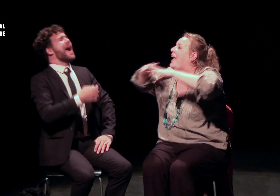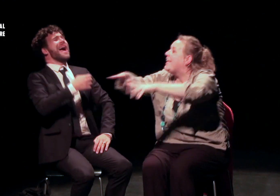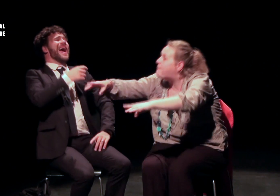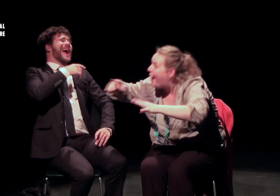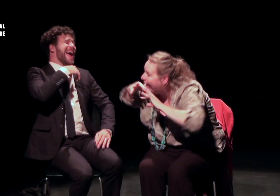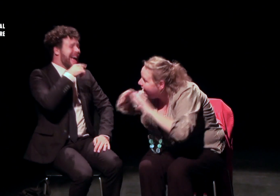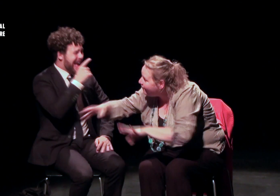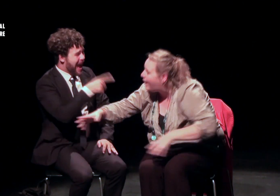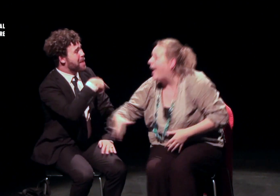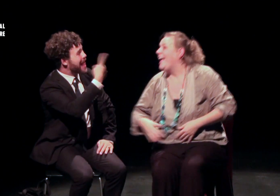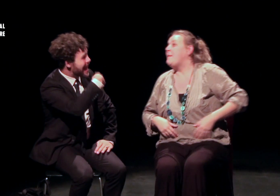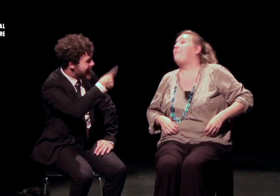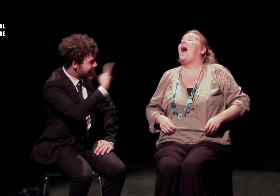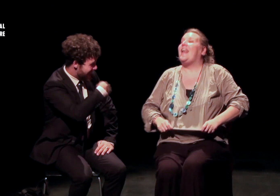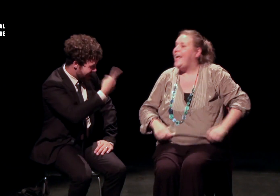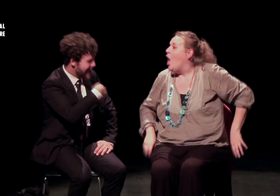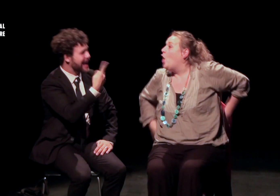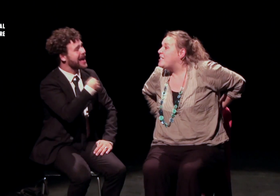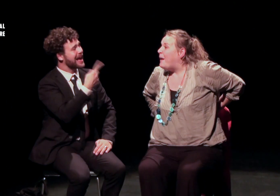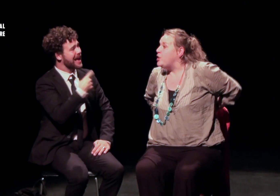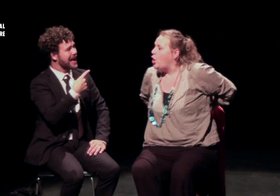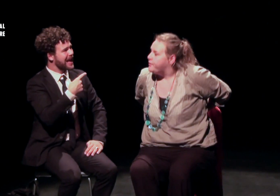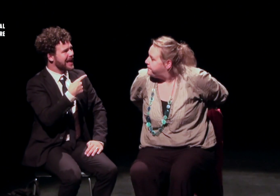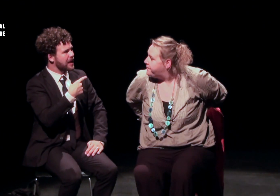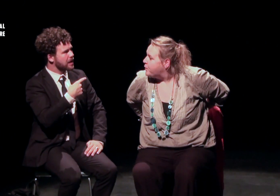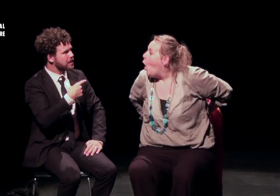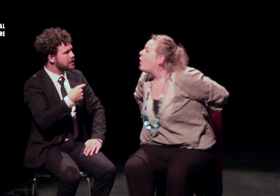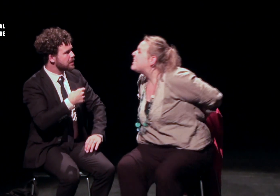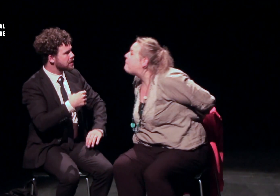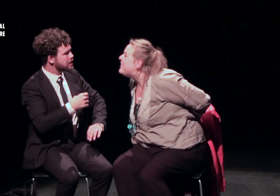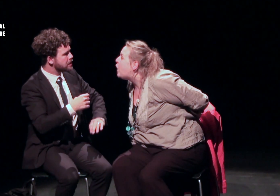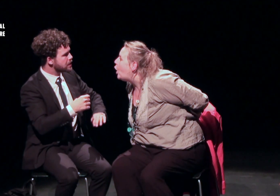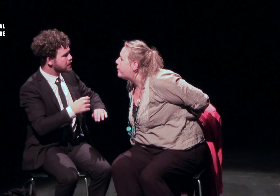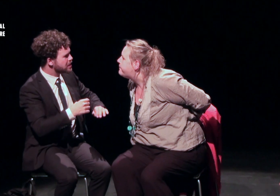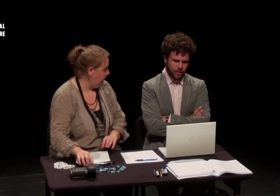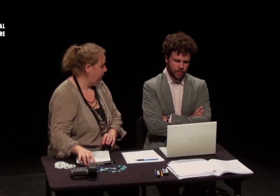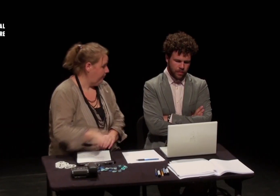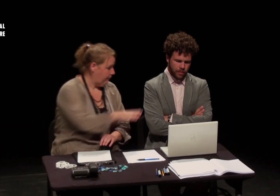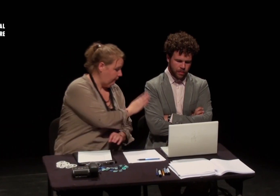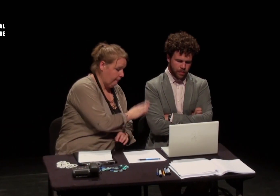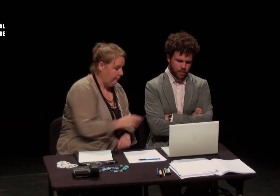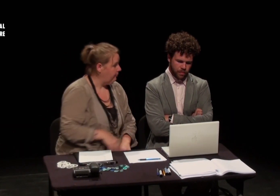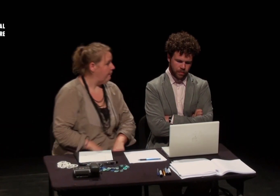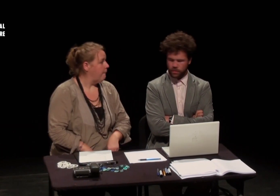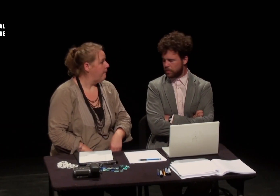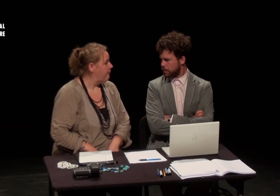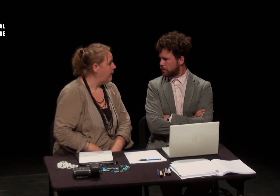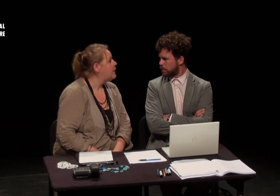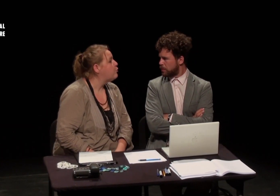Parlez ! Voilà ! Parlez ! En espagnol ! En espagnol ! Mais tu